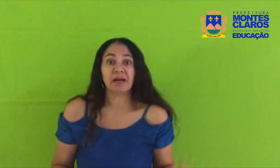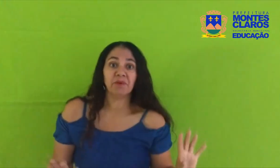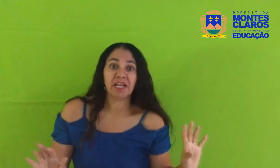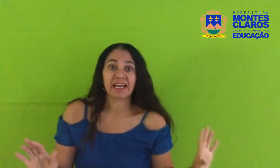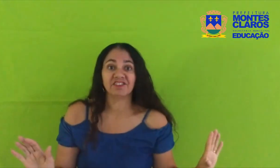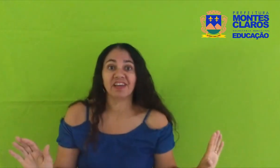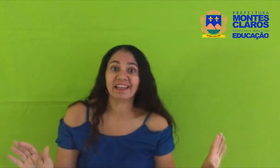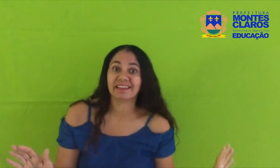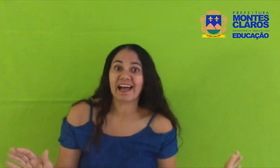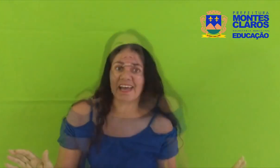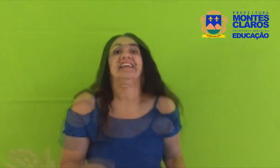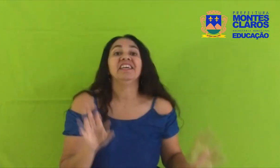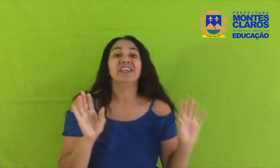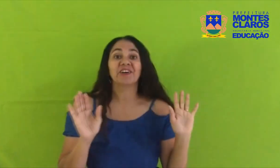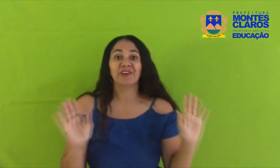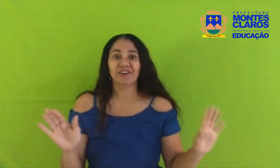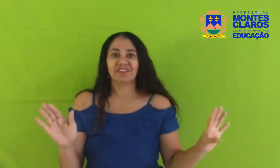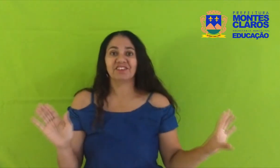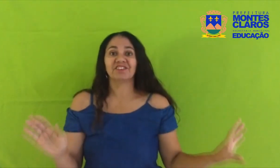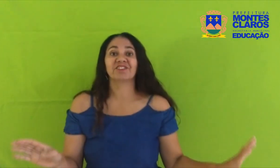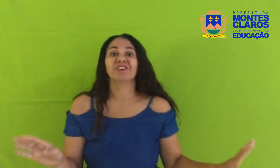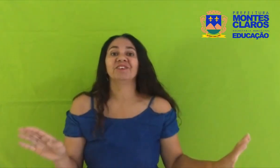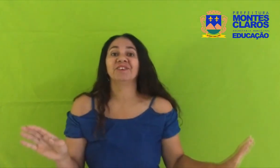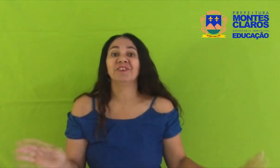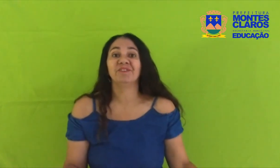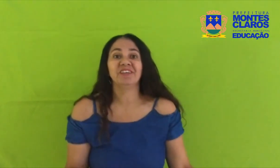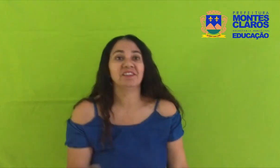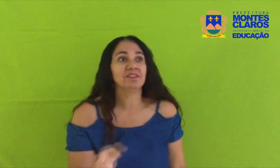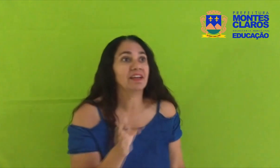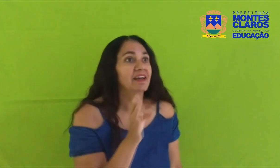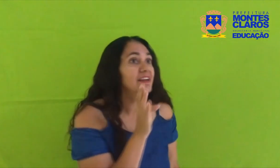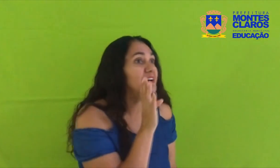da boneca de retalho E cochichou no ouvido dela